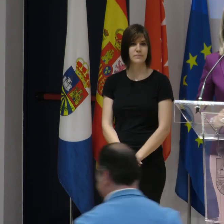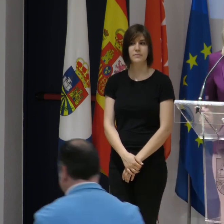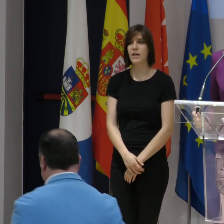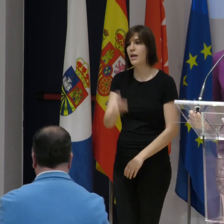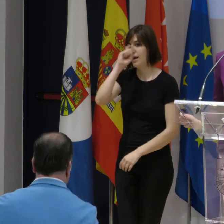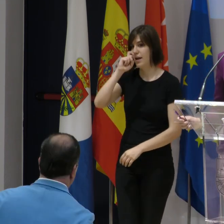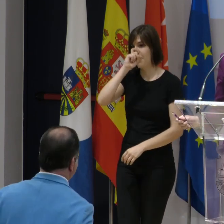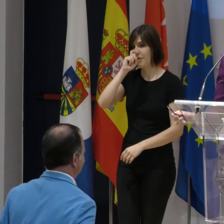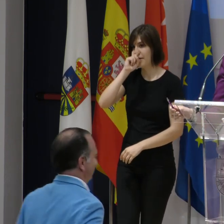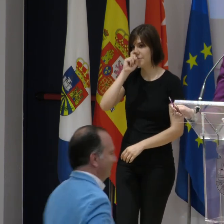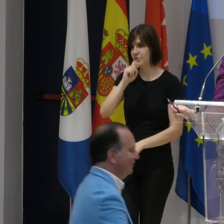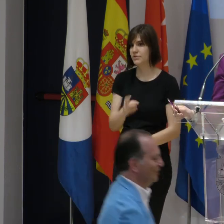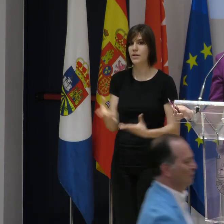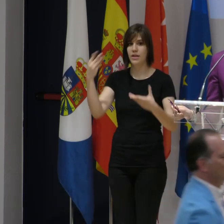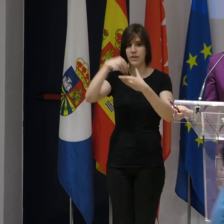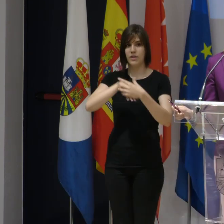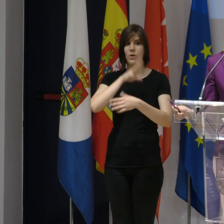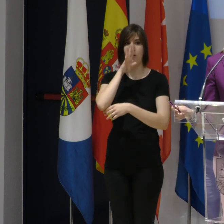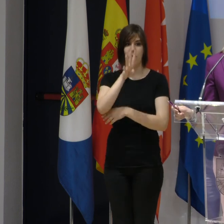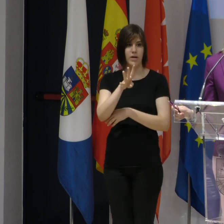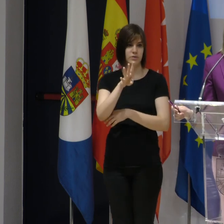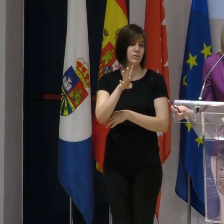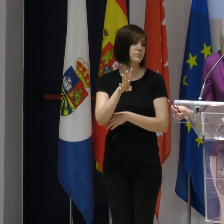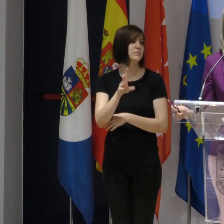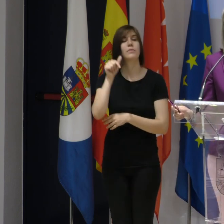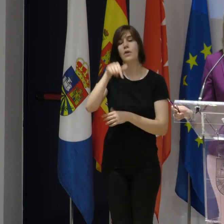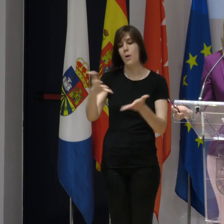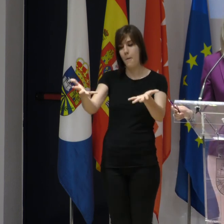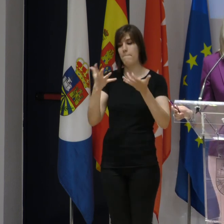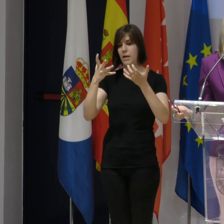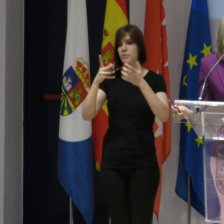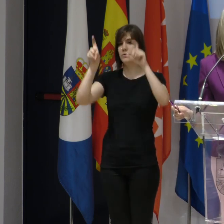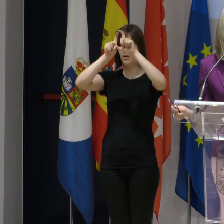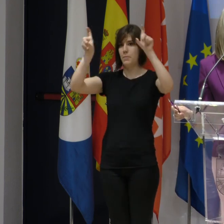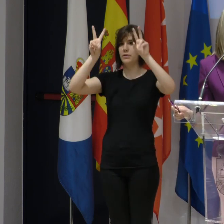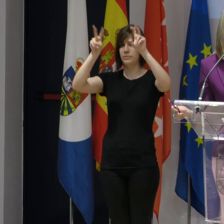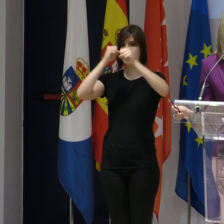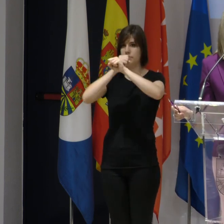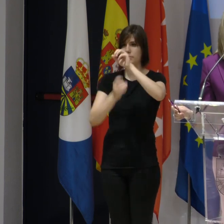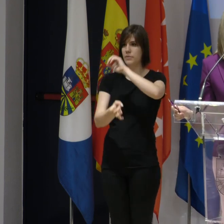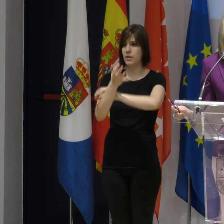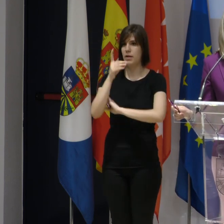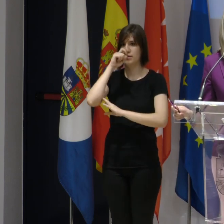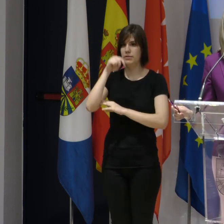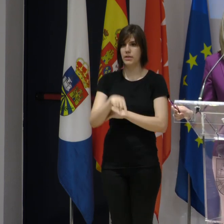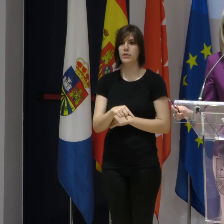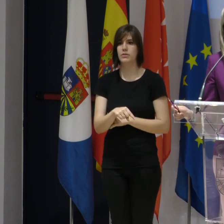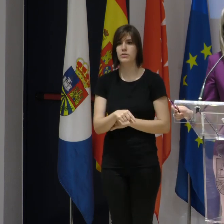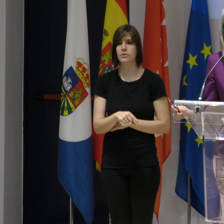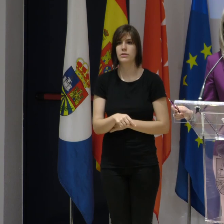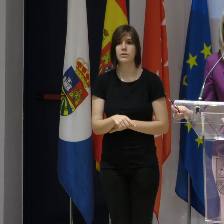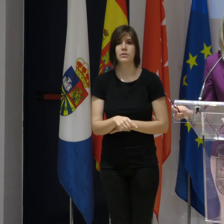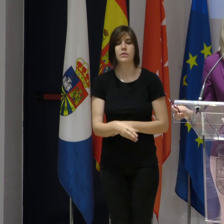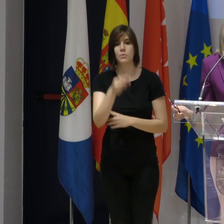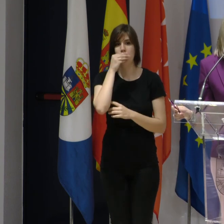Recordamos que estamos dentro de la cuarta edición del certamen Premios al Emprendimiento, un certamen en el que este año se han dado las menciones a